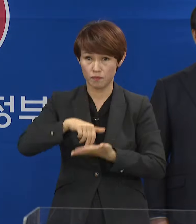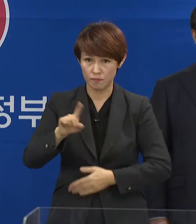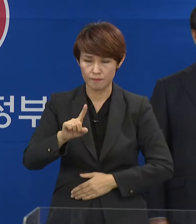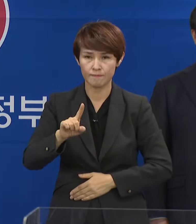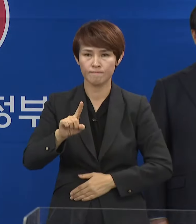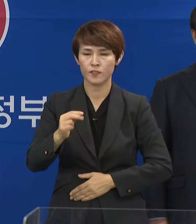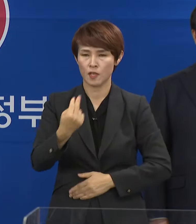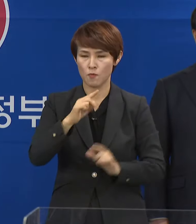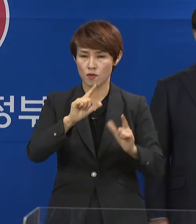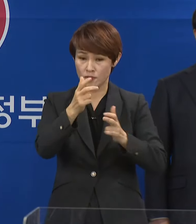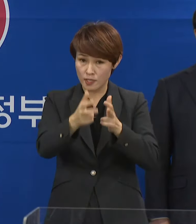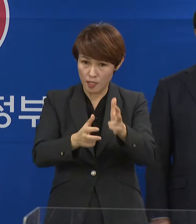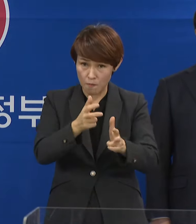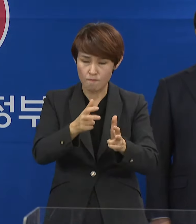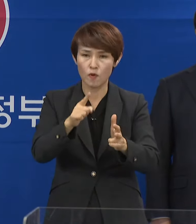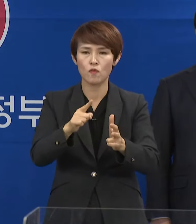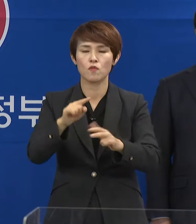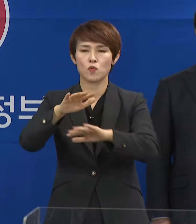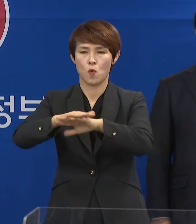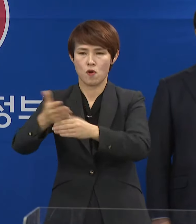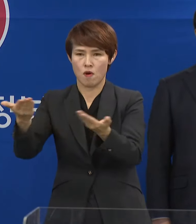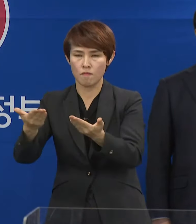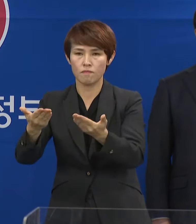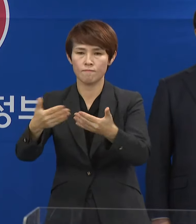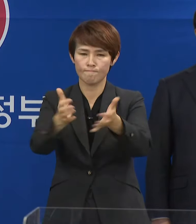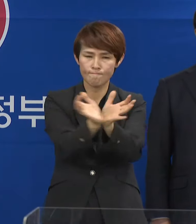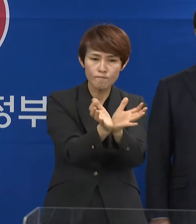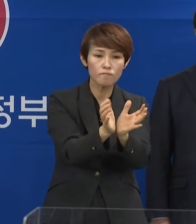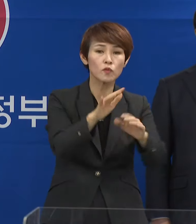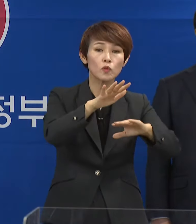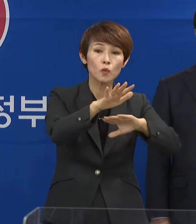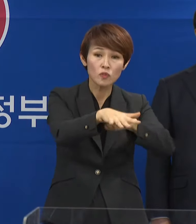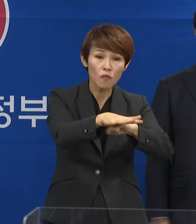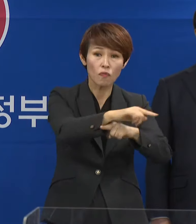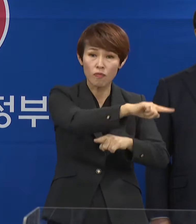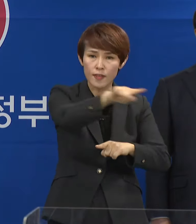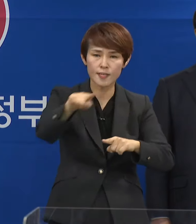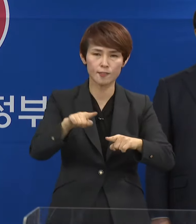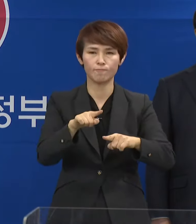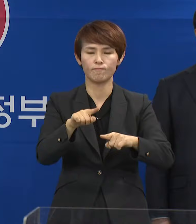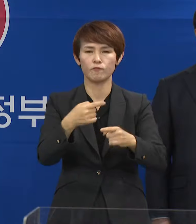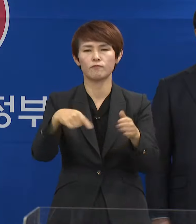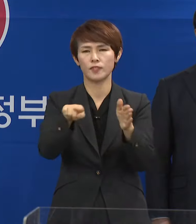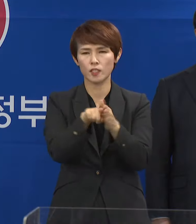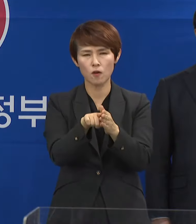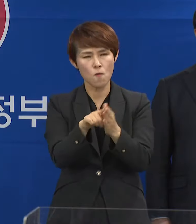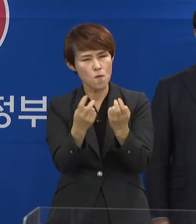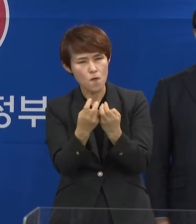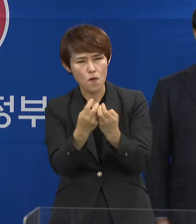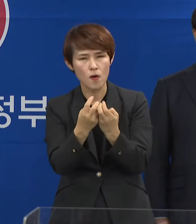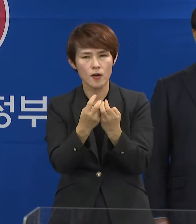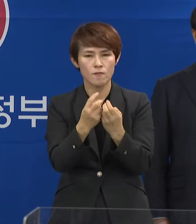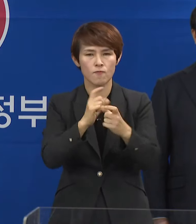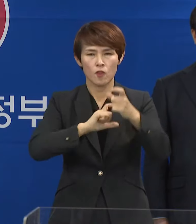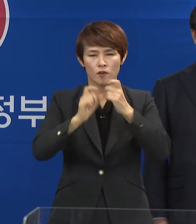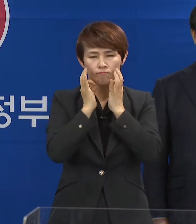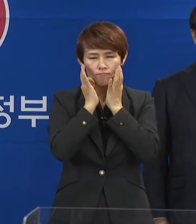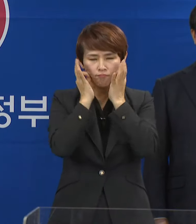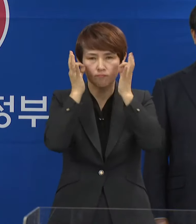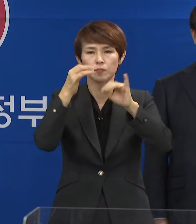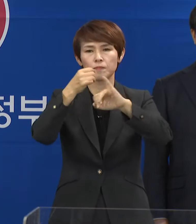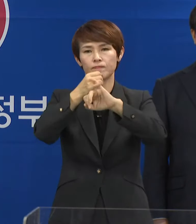생명산업인 농업과 공동체의 터전인 농촌을 진정 위하는 방향으로 더욱